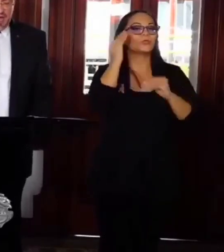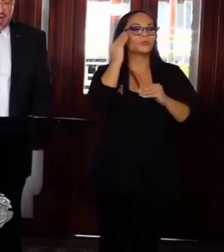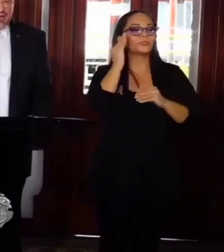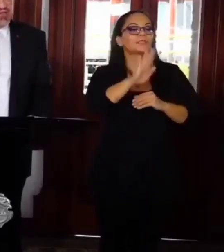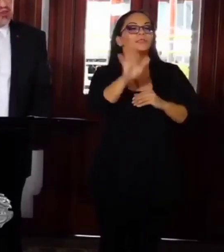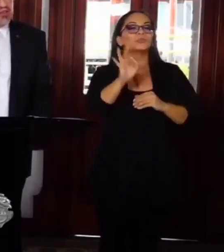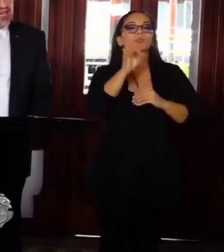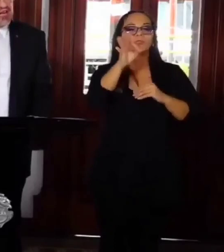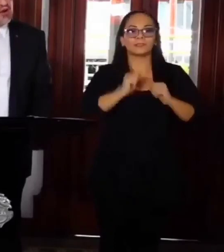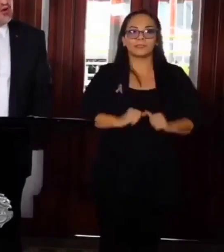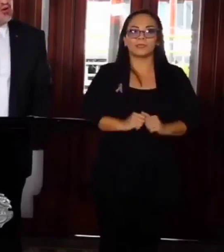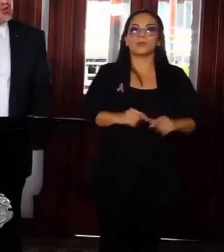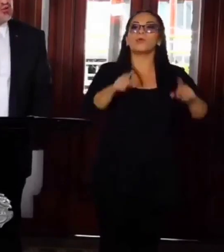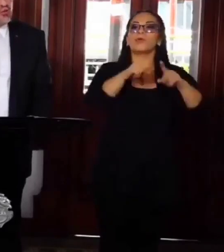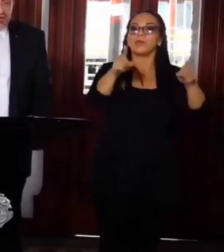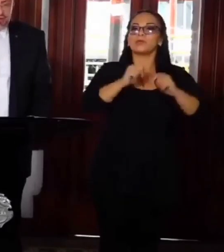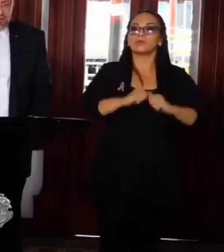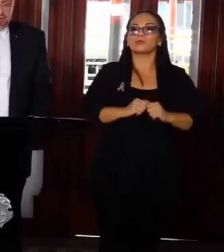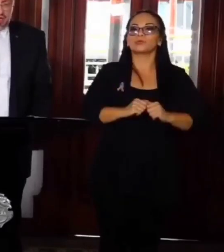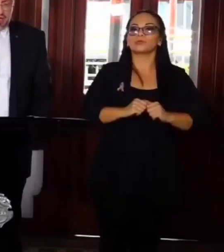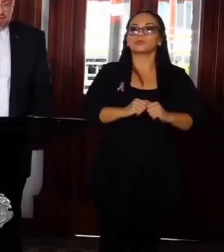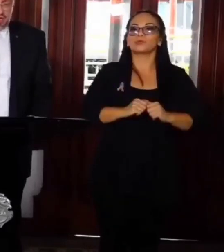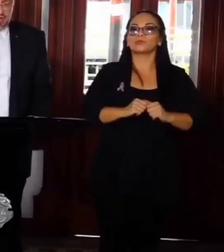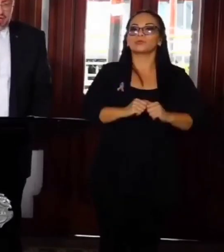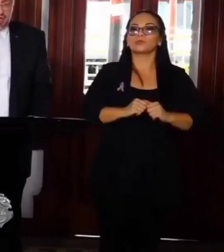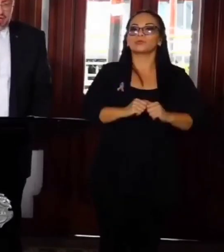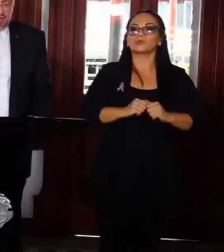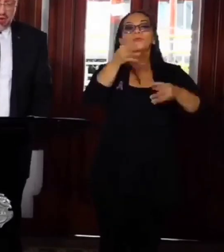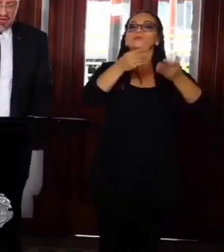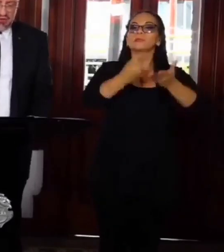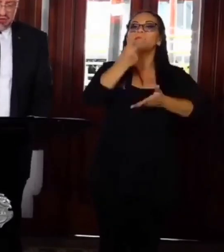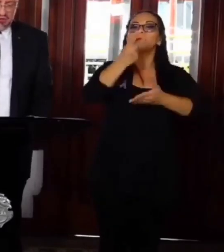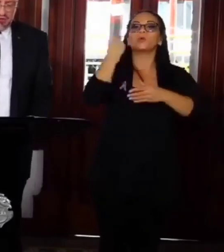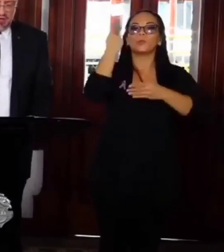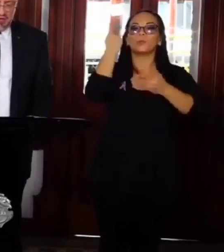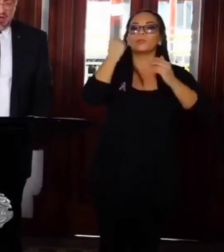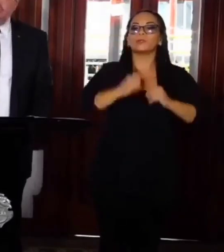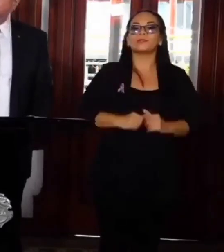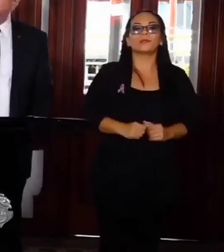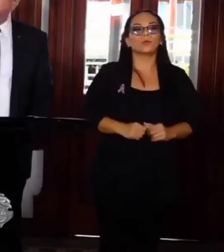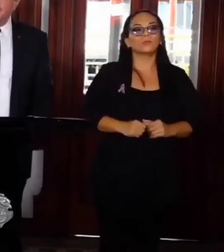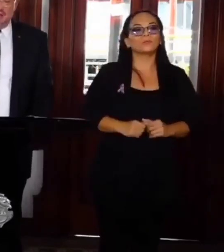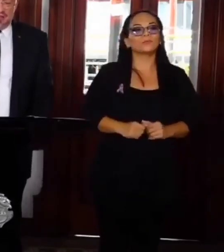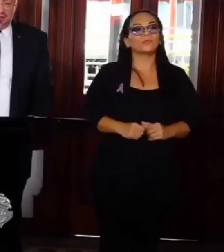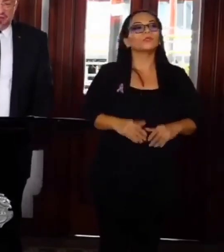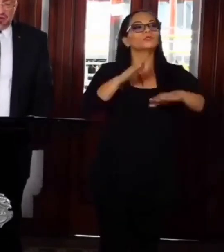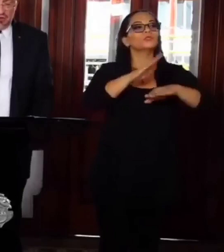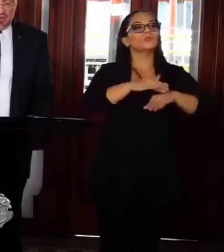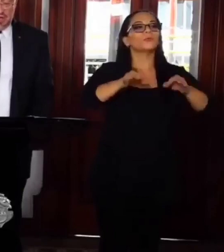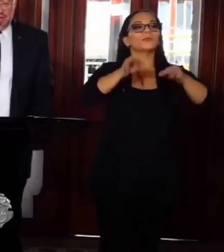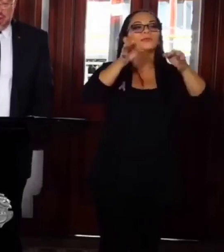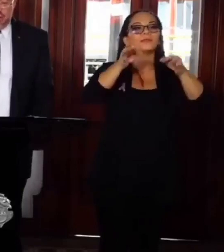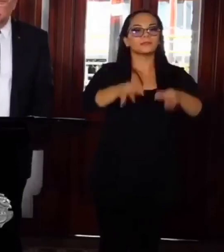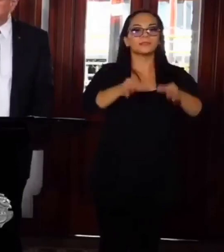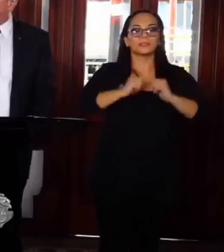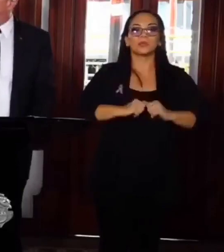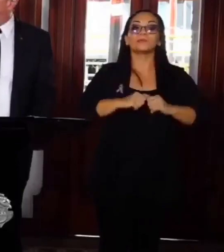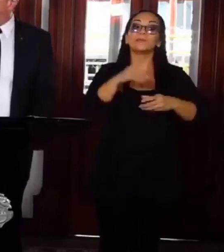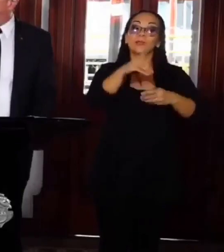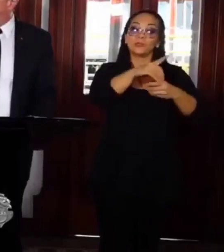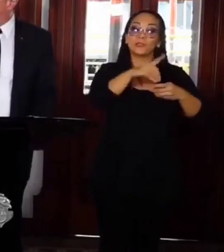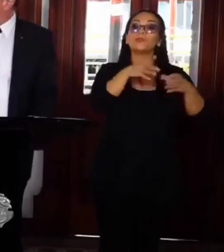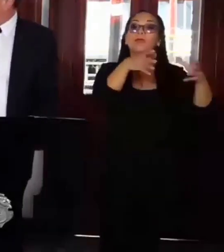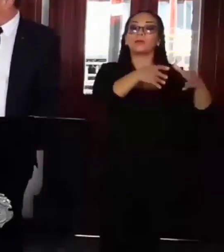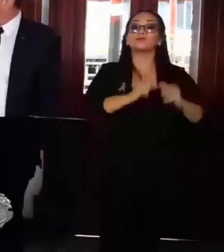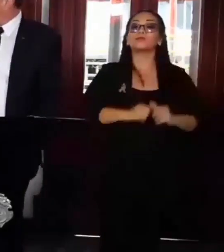emitir los juicios de valor político sobre la decisión de